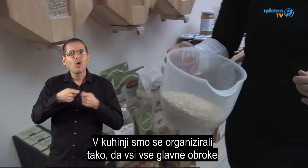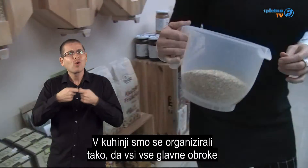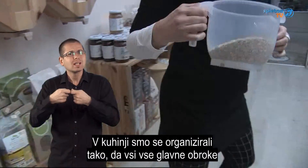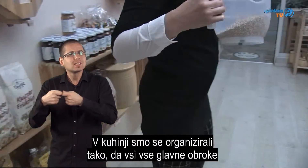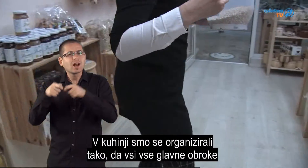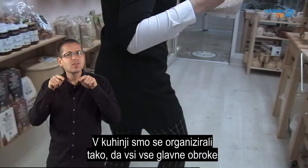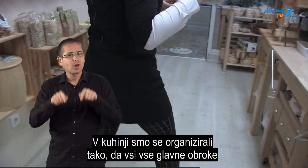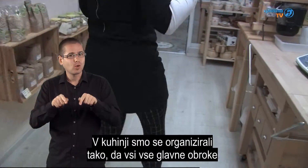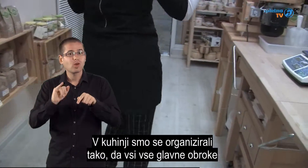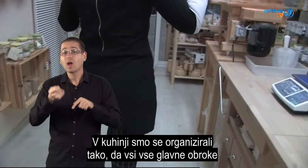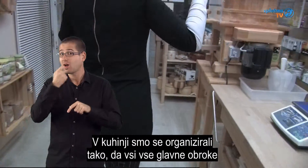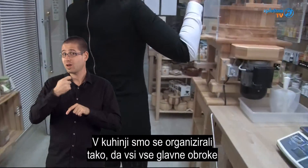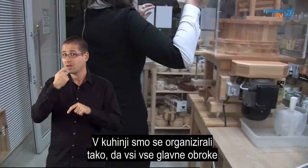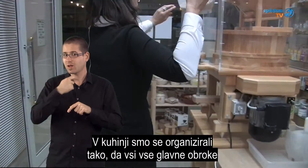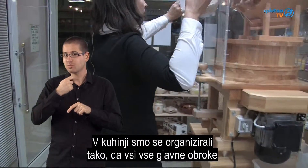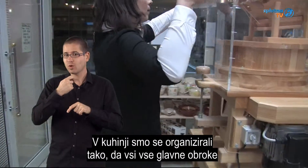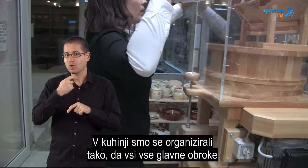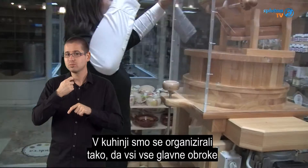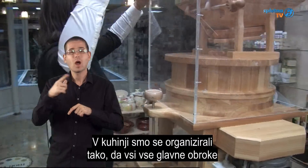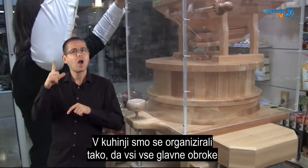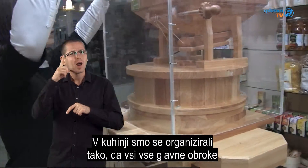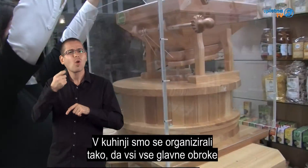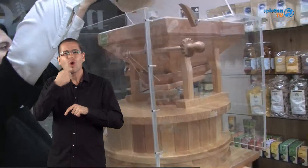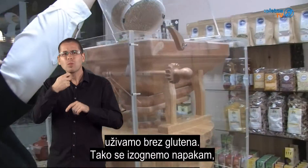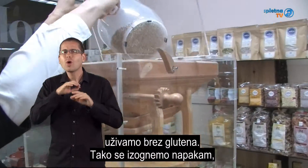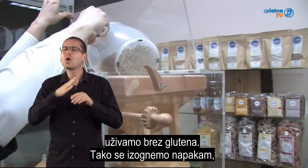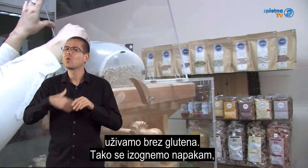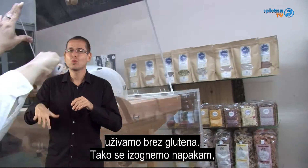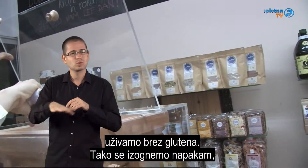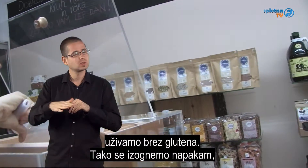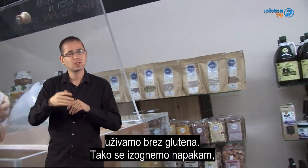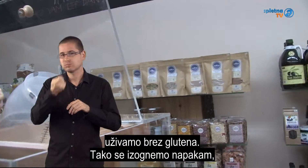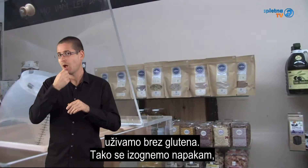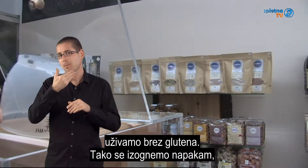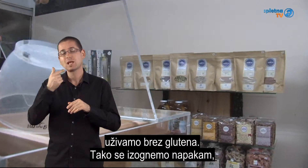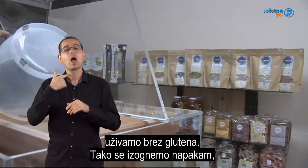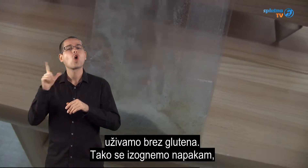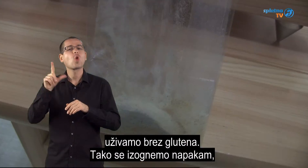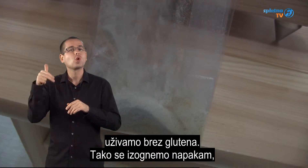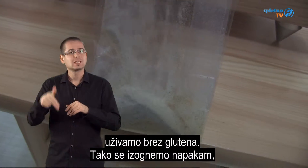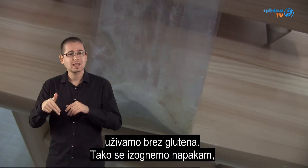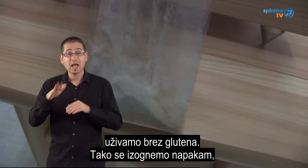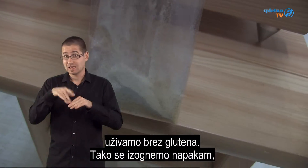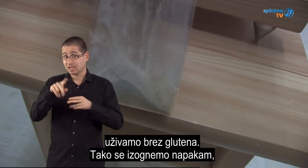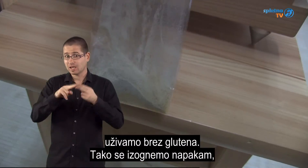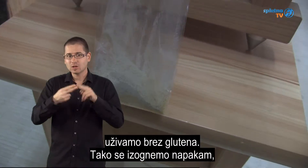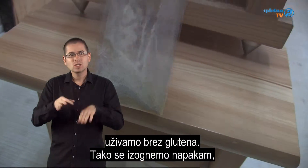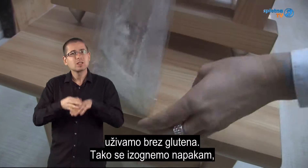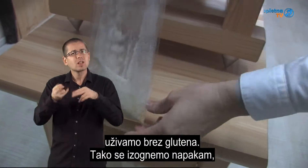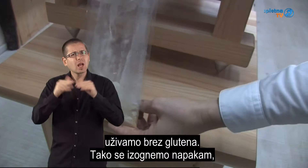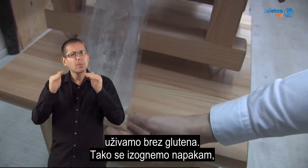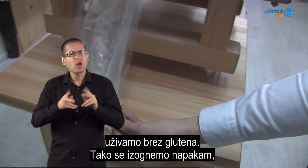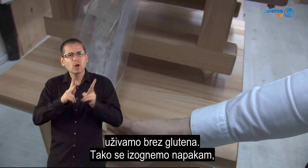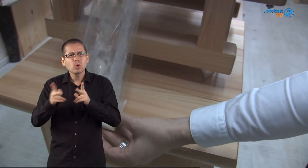da jemo glavne obroke, vsi uživamo brez glutena. Na ta način se nam zdi najmanjša